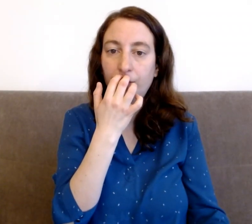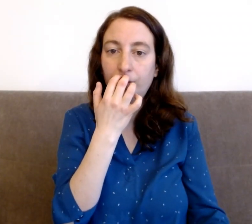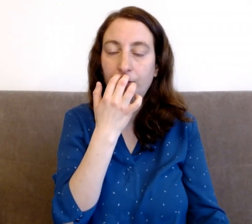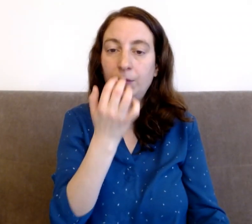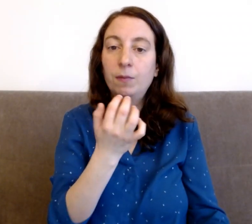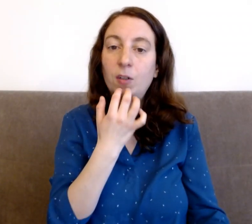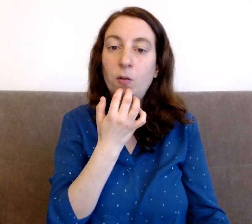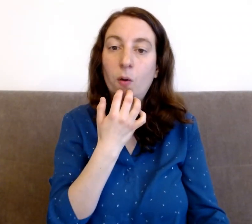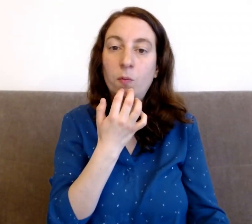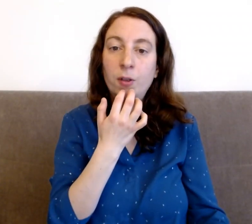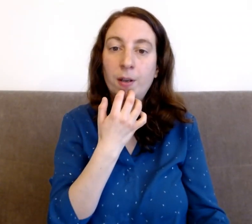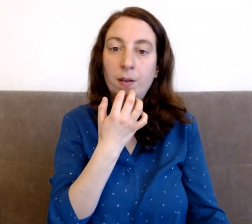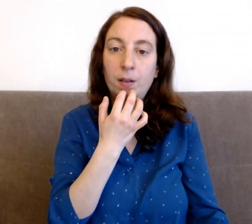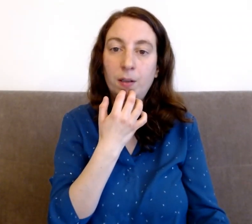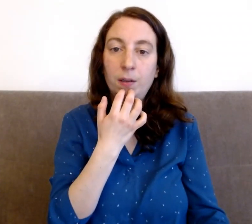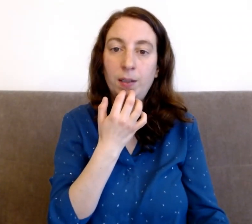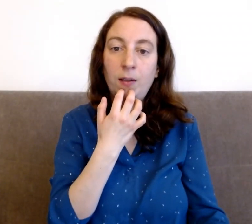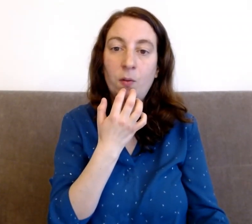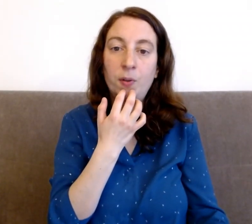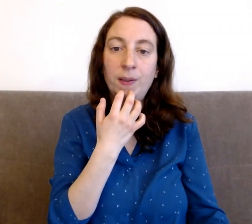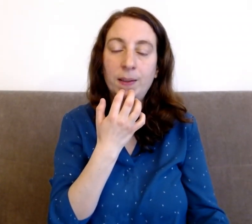J'ai le droit au bonheur d'être en bonne santé.